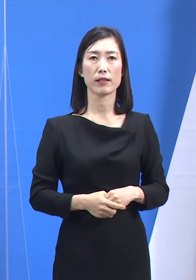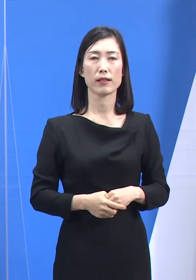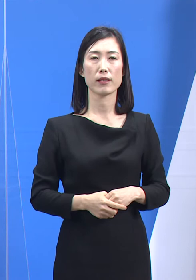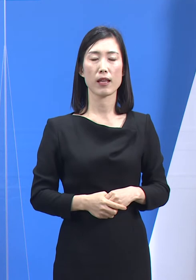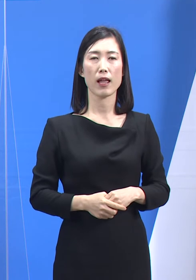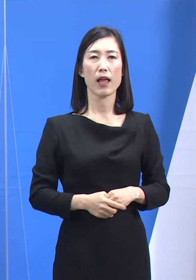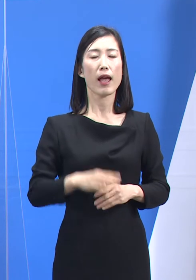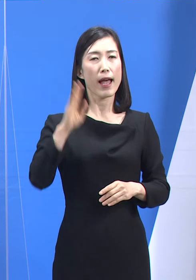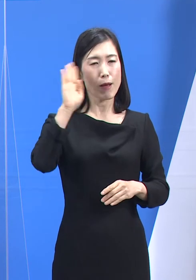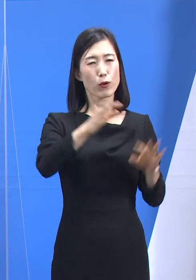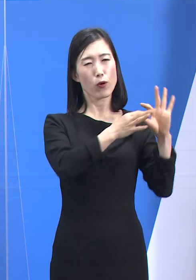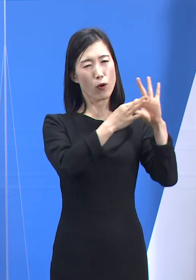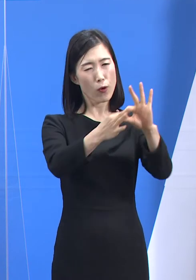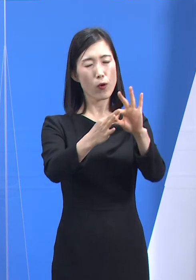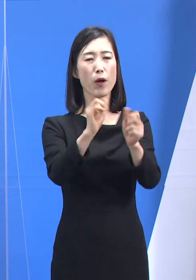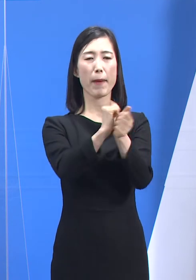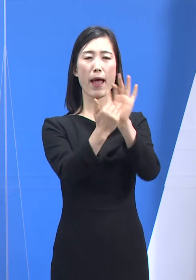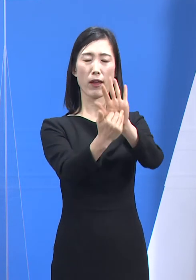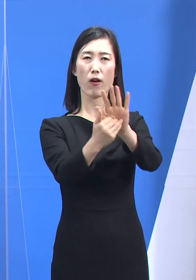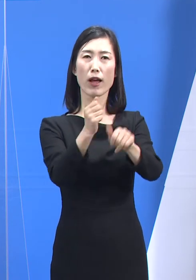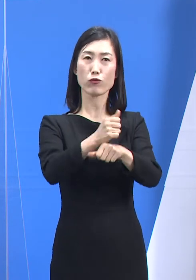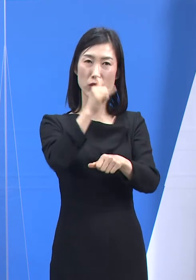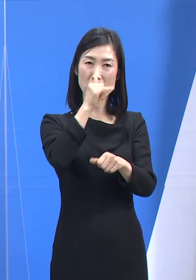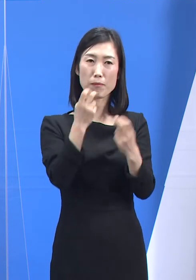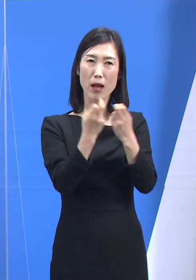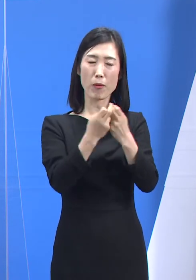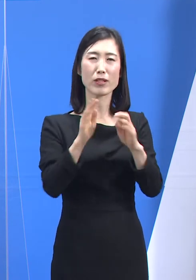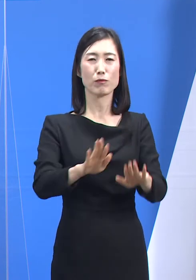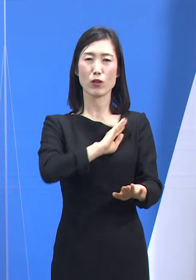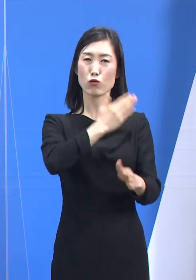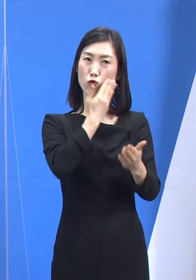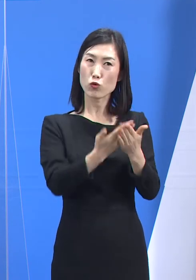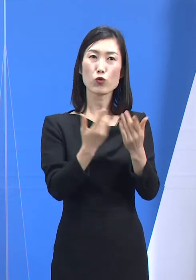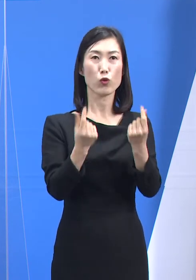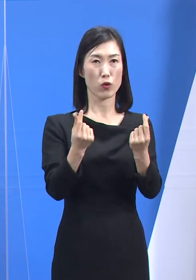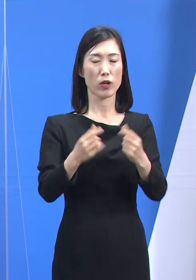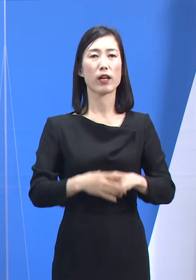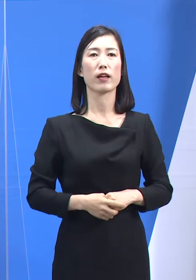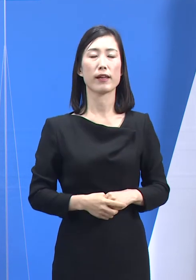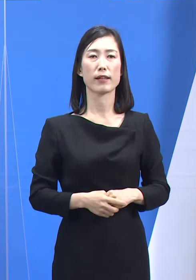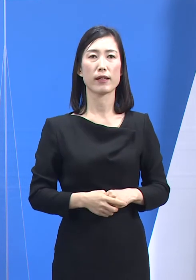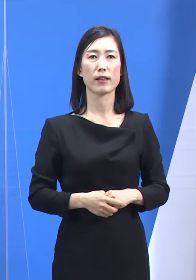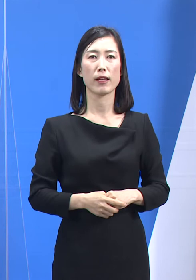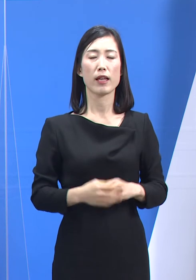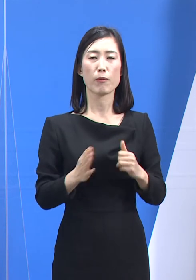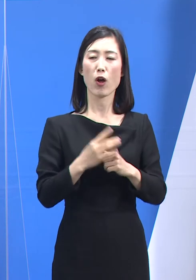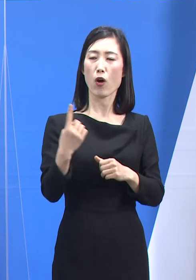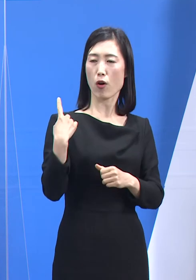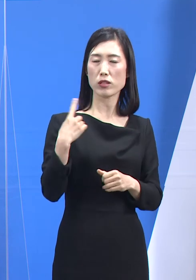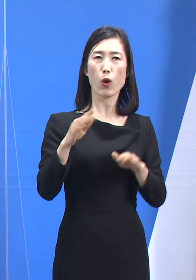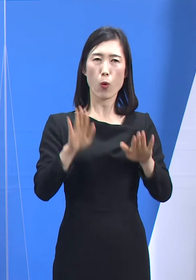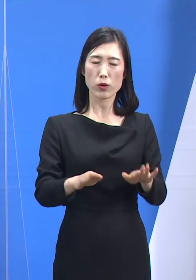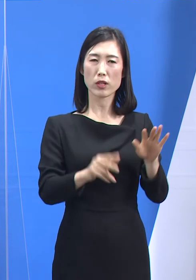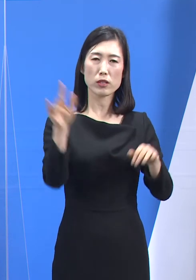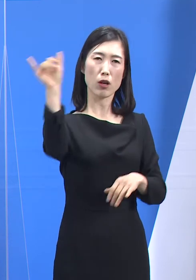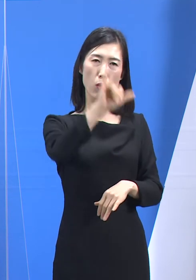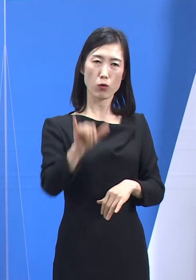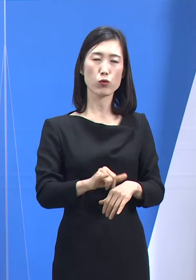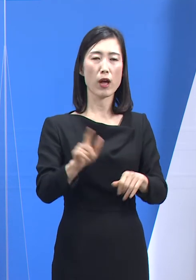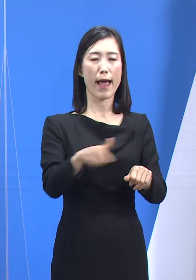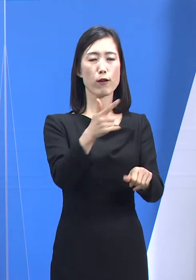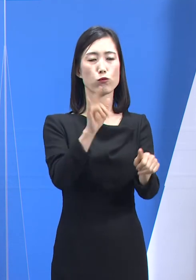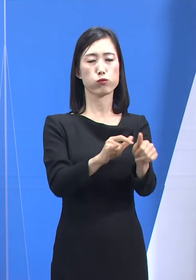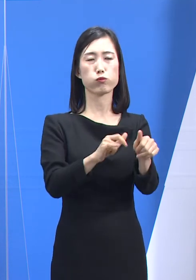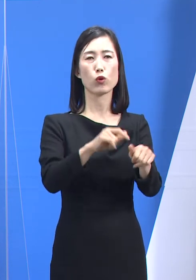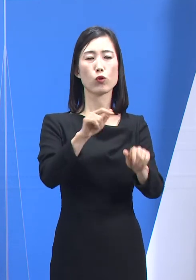지속가능한 방역을 모색하는 것이 시대의 과제가 되고 있습니다. 연이틀 전국에서 하루 600명